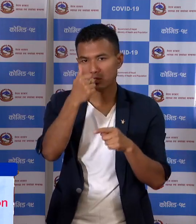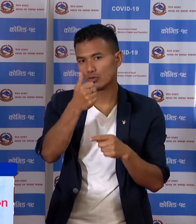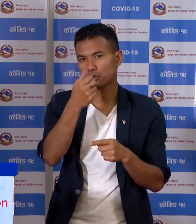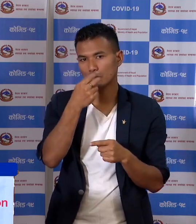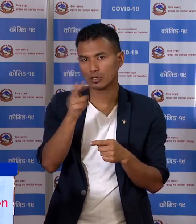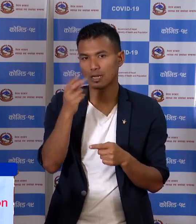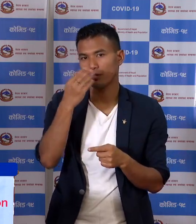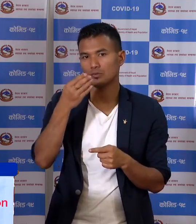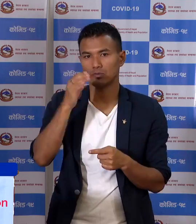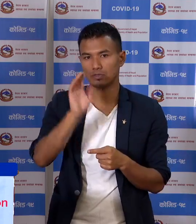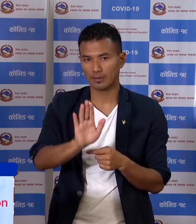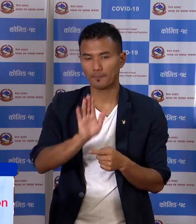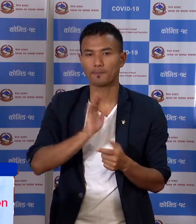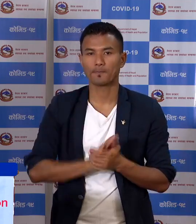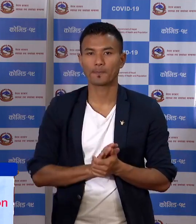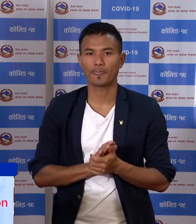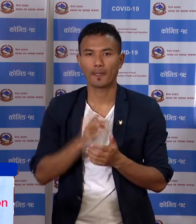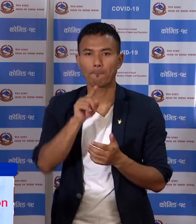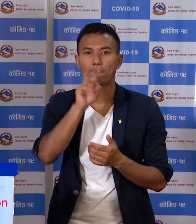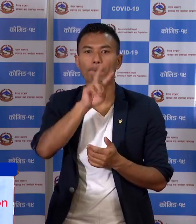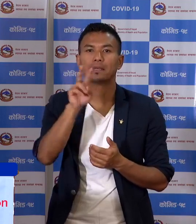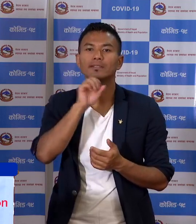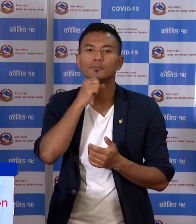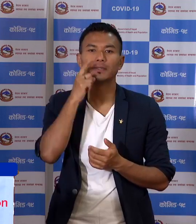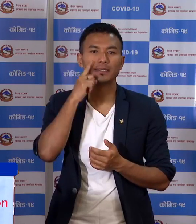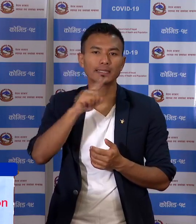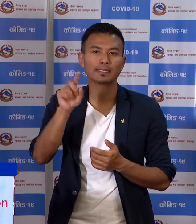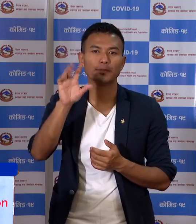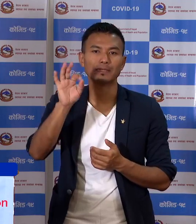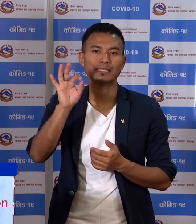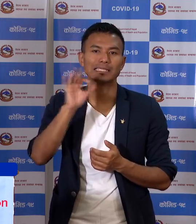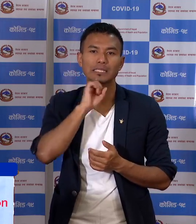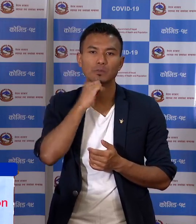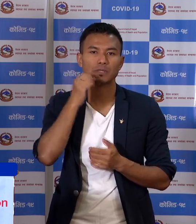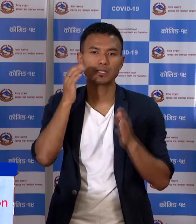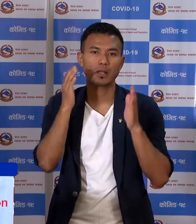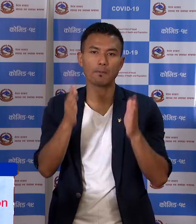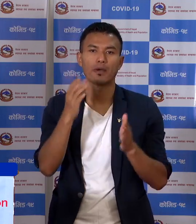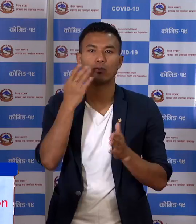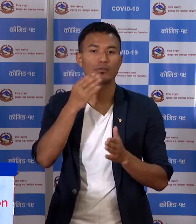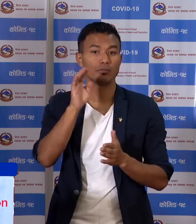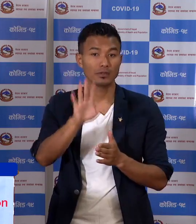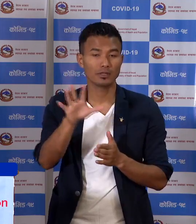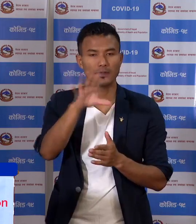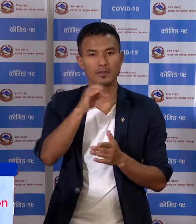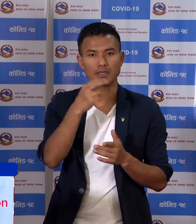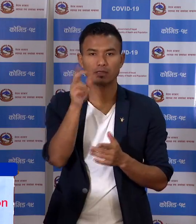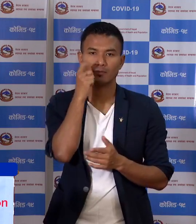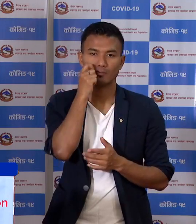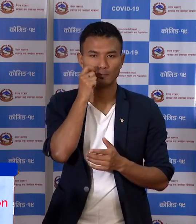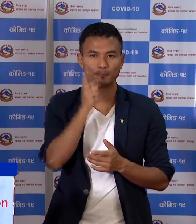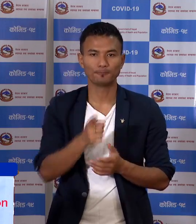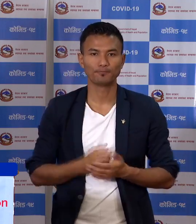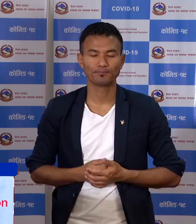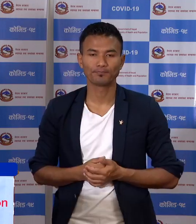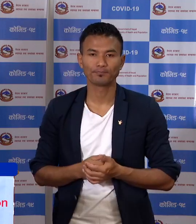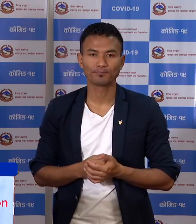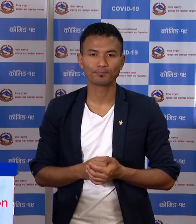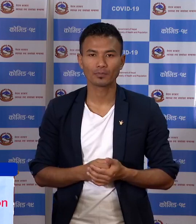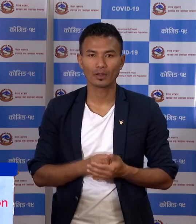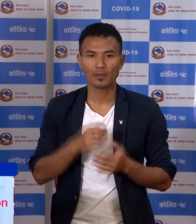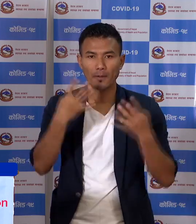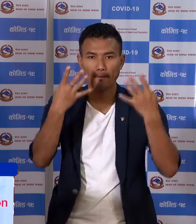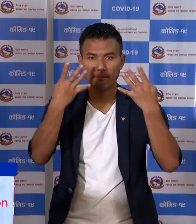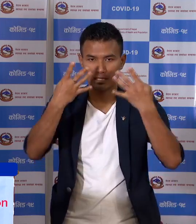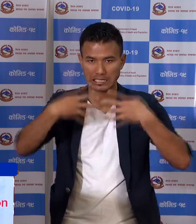6 जाना हुनोंच जो 22 बर्ष देखी पचास बर्ष उमेरका हुनों वहारू सबय पुरुष हुनोंच तेसे